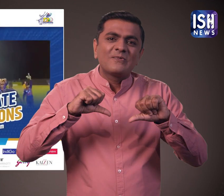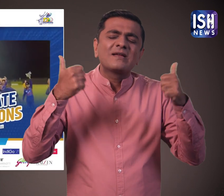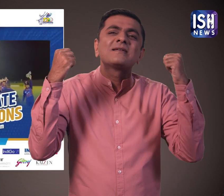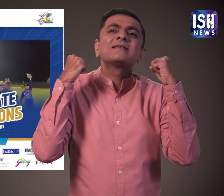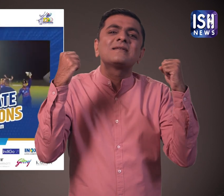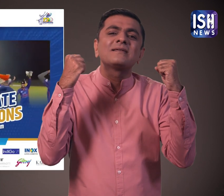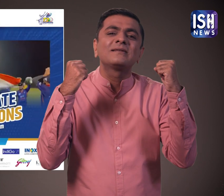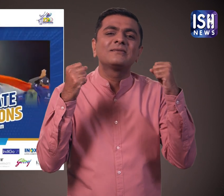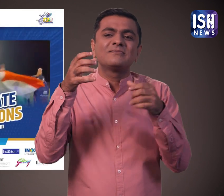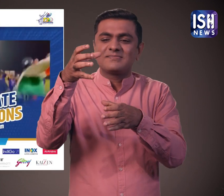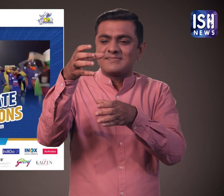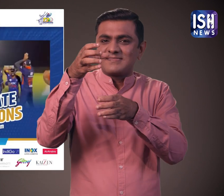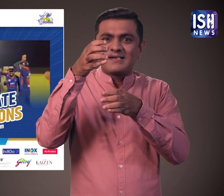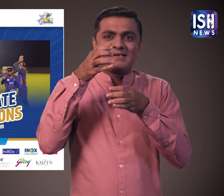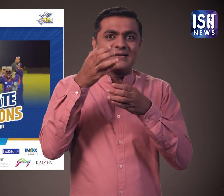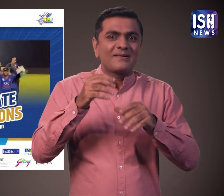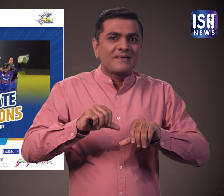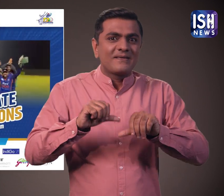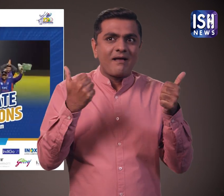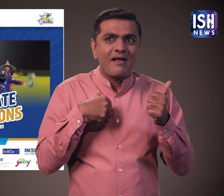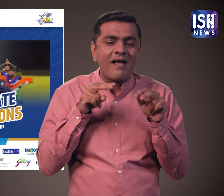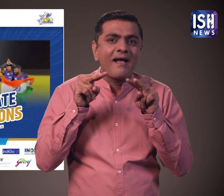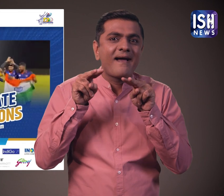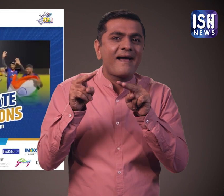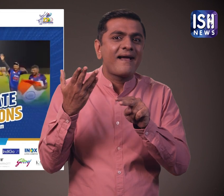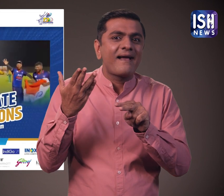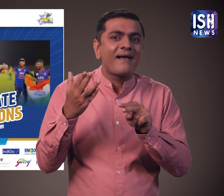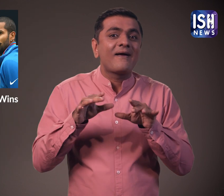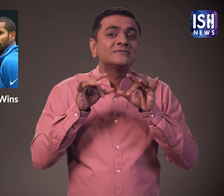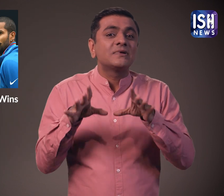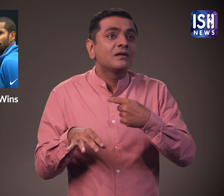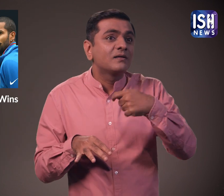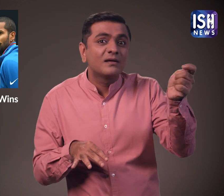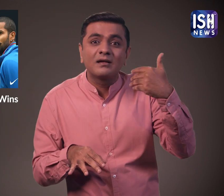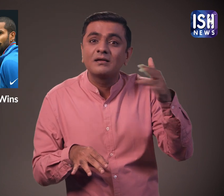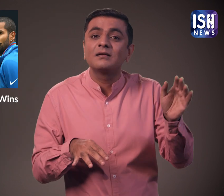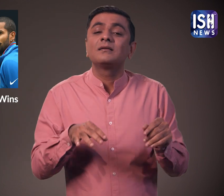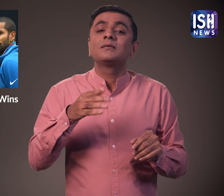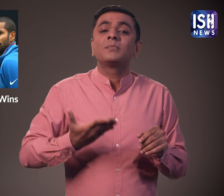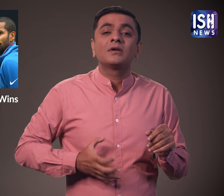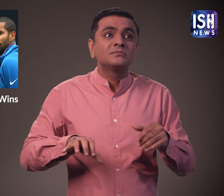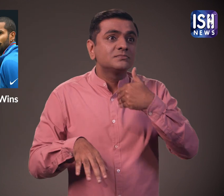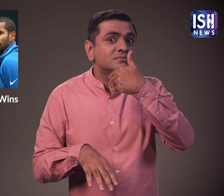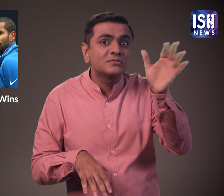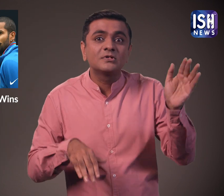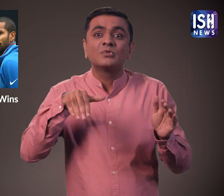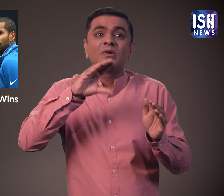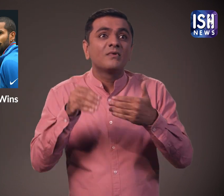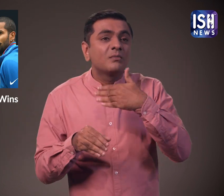टीम अपनी जीत से बहुत खुश थी। मुझे बहुत खुशी है कि भारत ने ऑस्ट्रेलिया, बांगलादेश